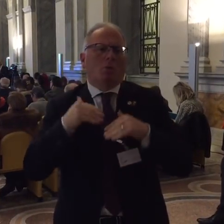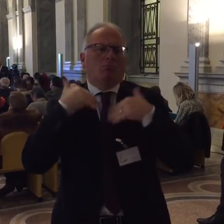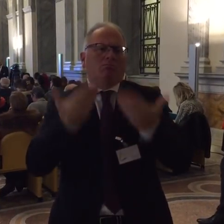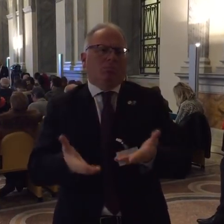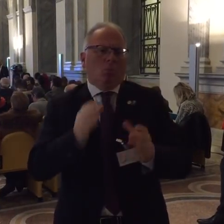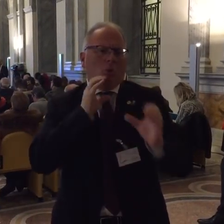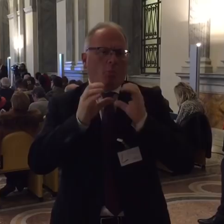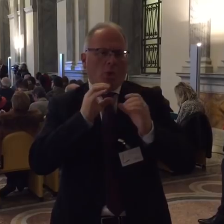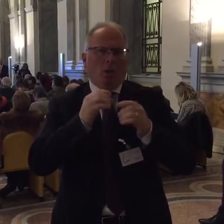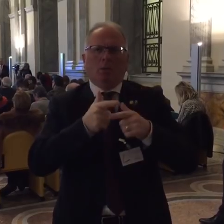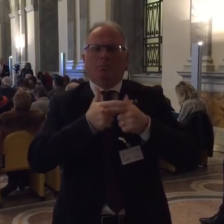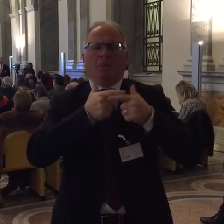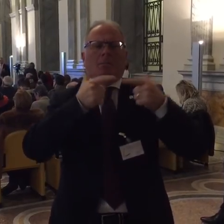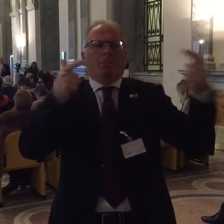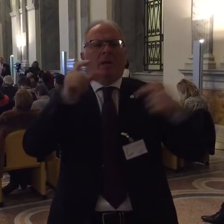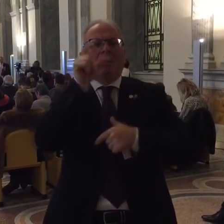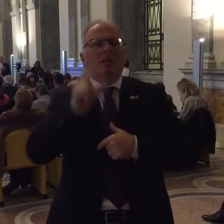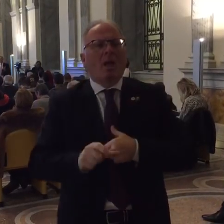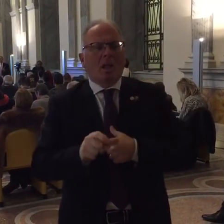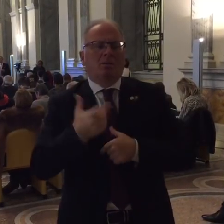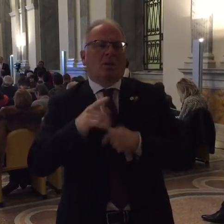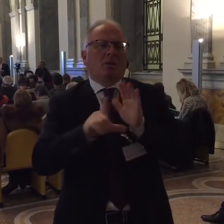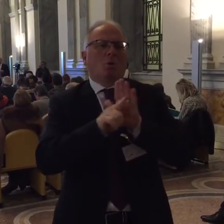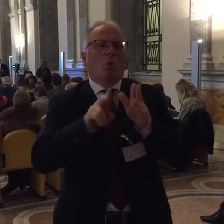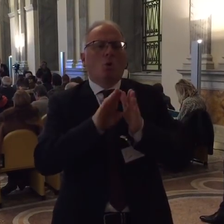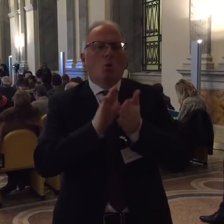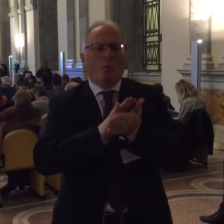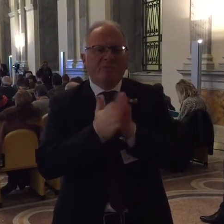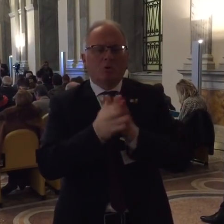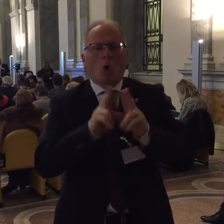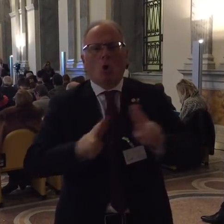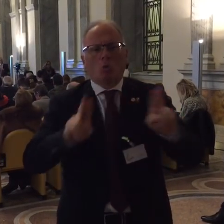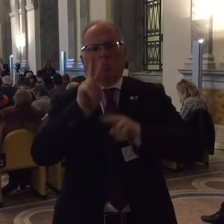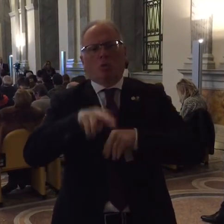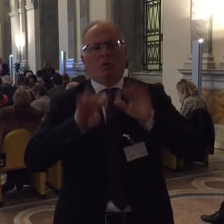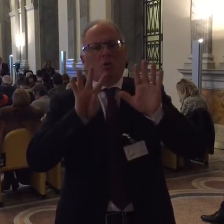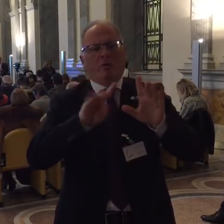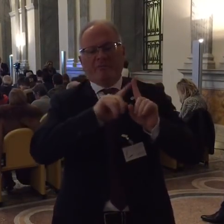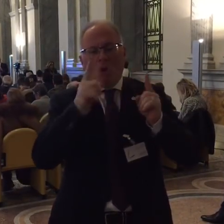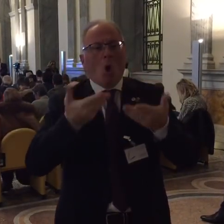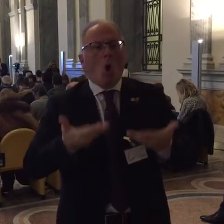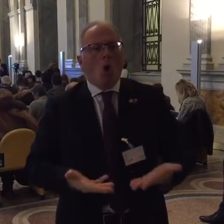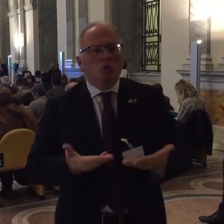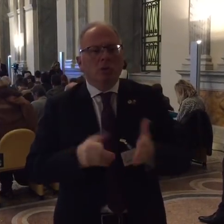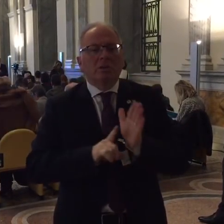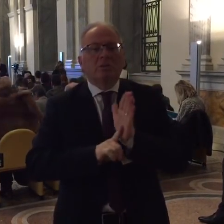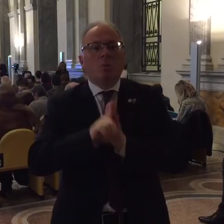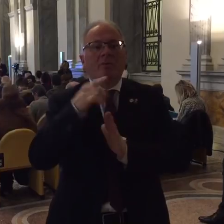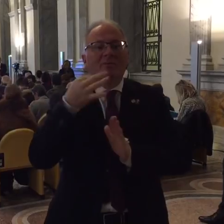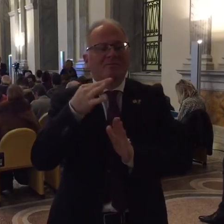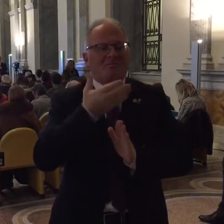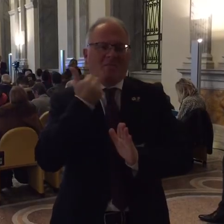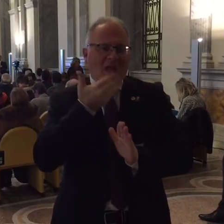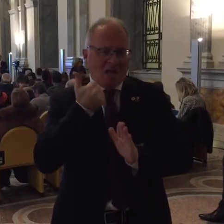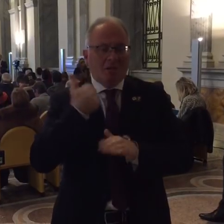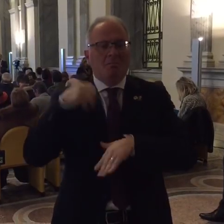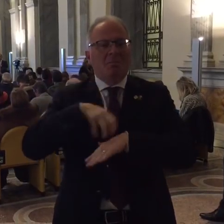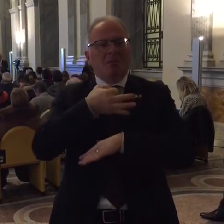invece sul sabbile ci si trasfronti, ci si parla solo di termini accessibilitati. una persona con questa abitazione potrebbe essere